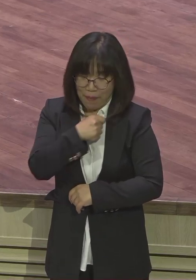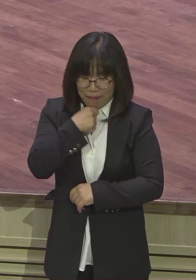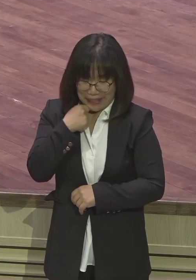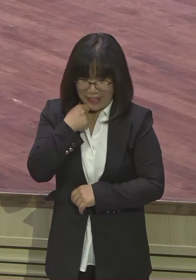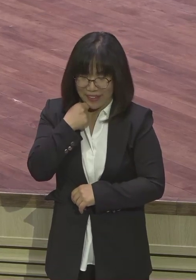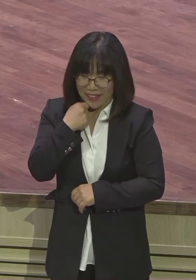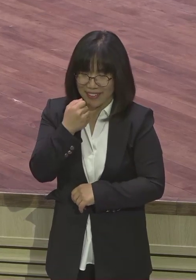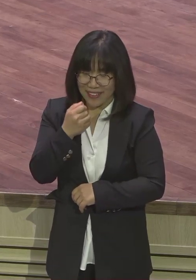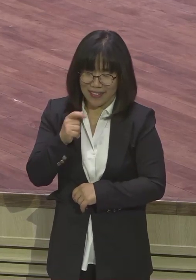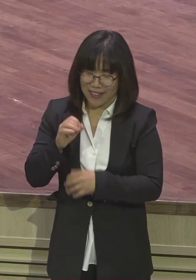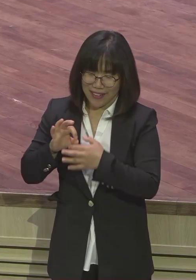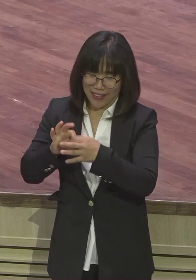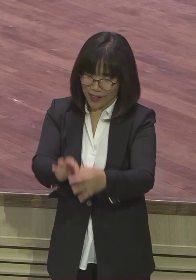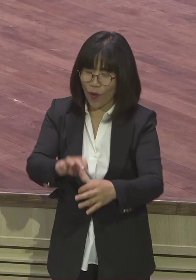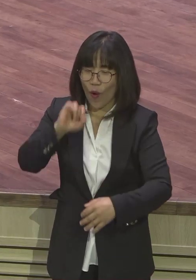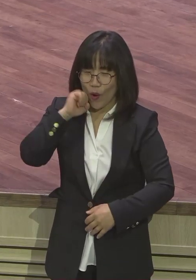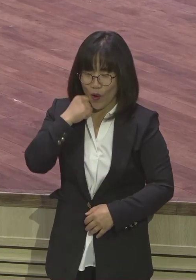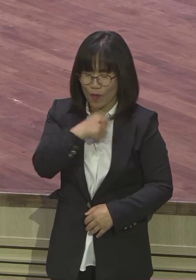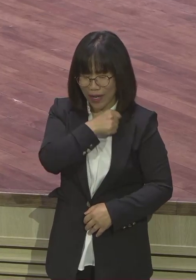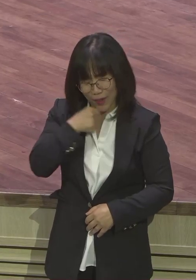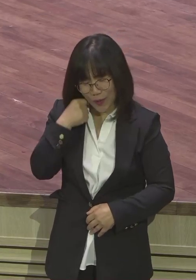얼마나 맛있는지 흰밥을 먹는 게 맞아요.